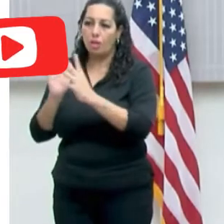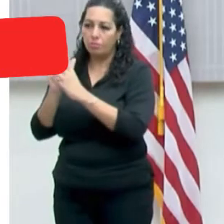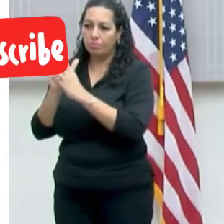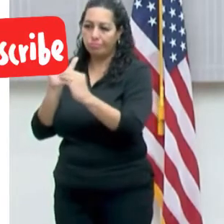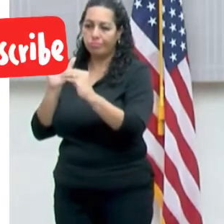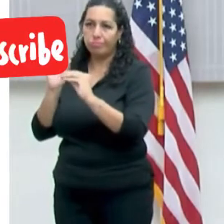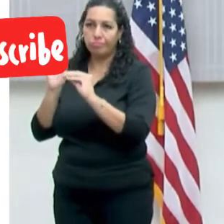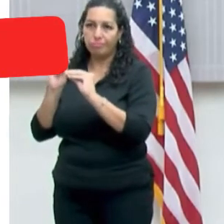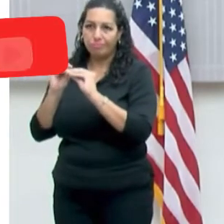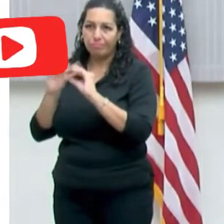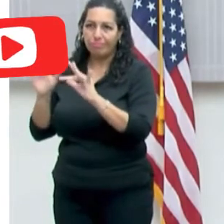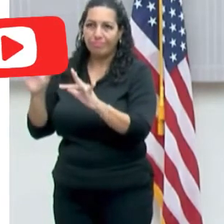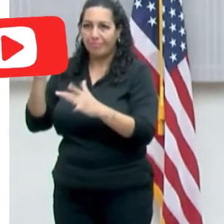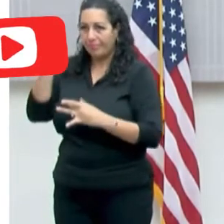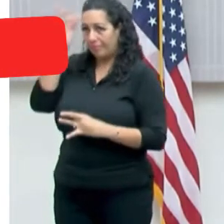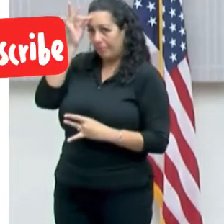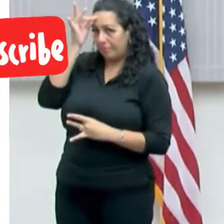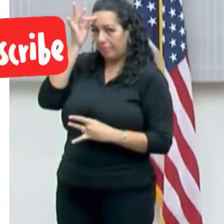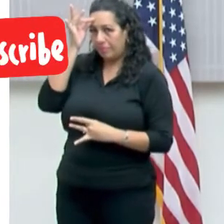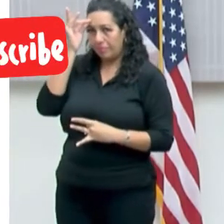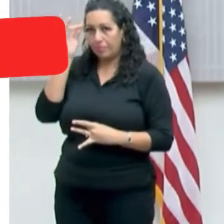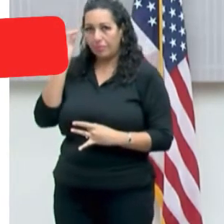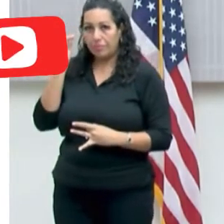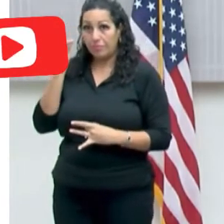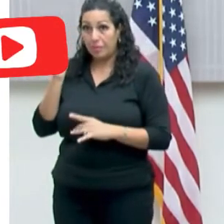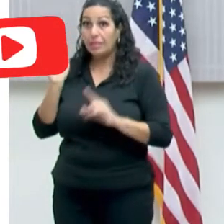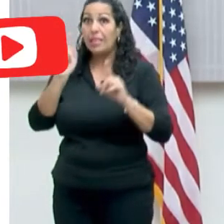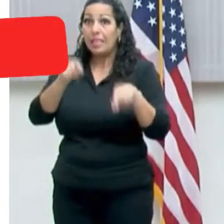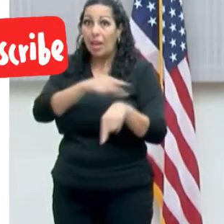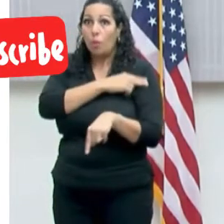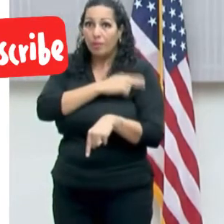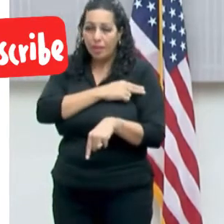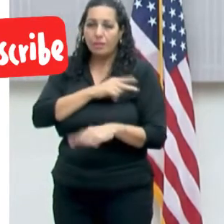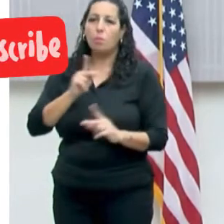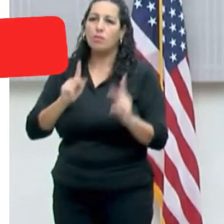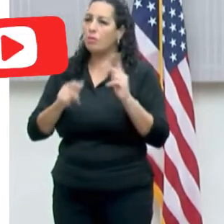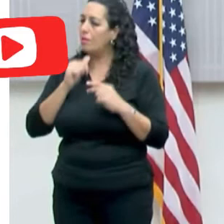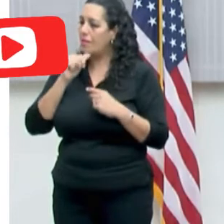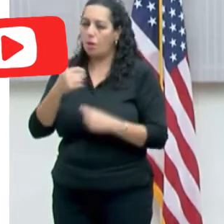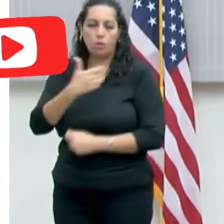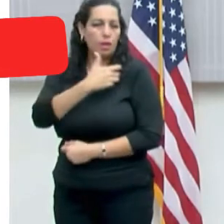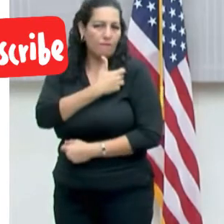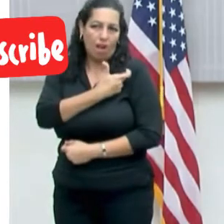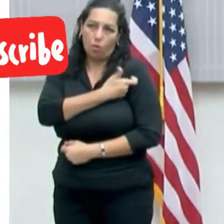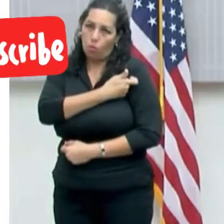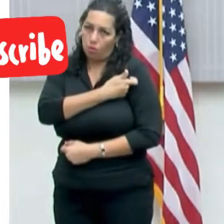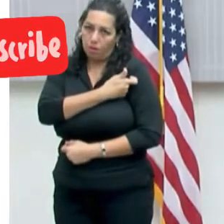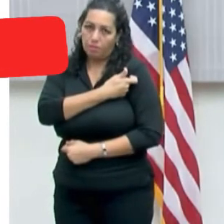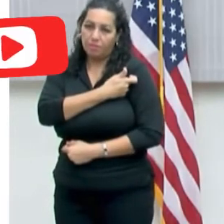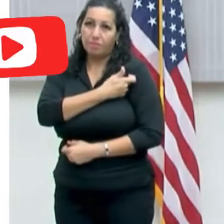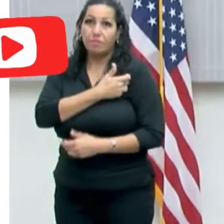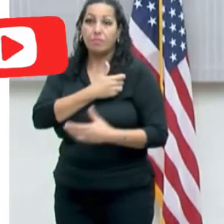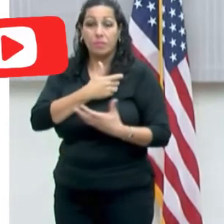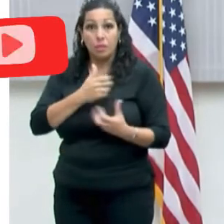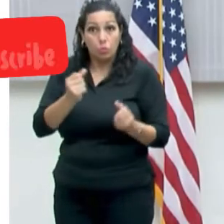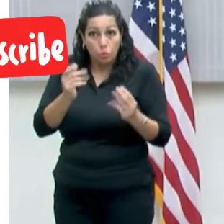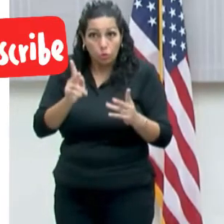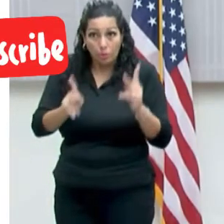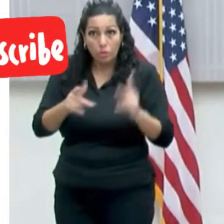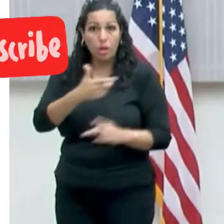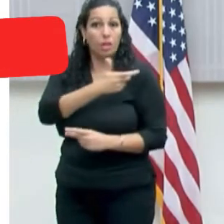terminan siendo hospitalizadas son personas no vacunadas. Y que en el caso de los vacunados,